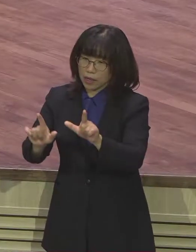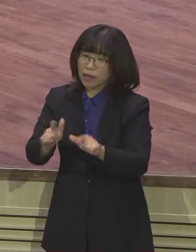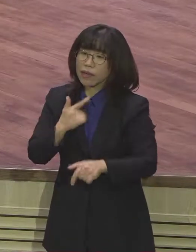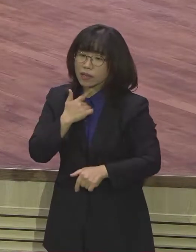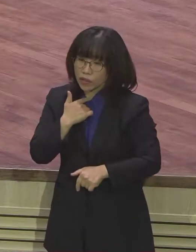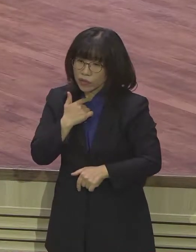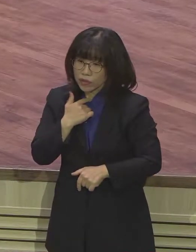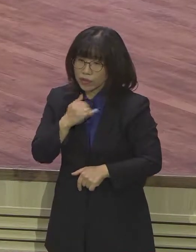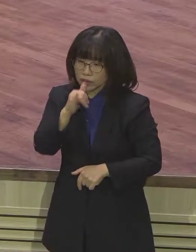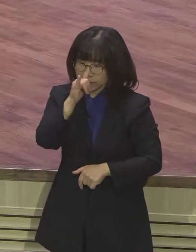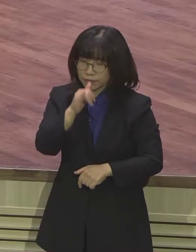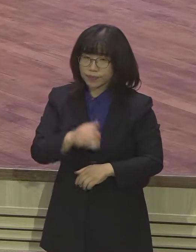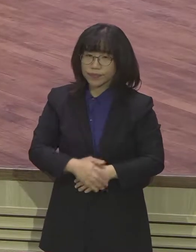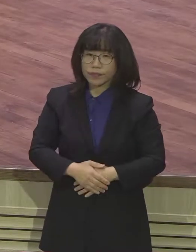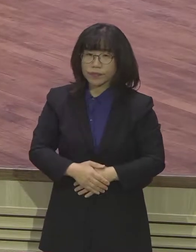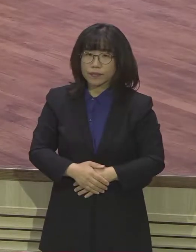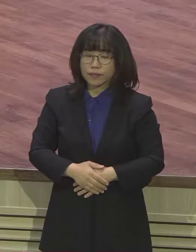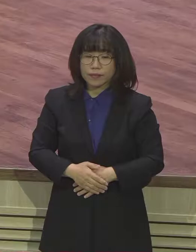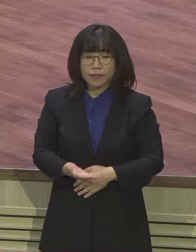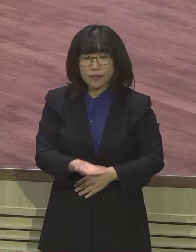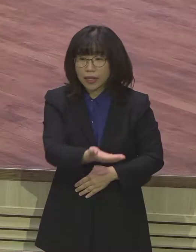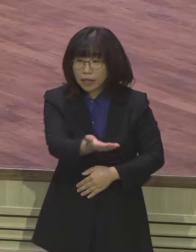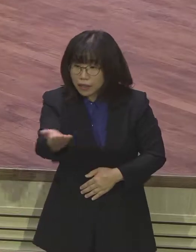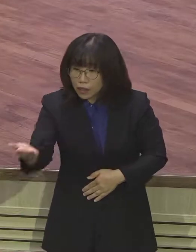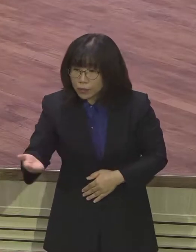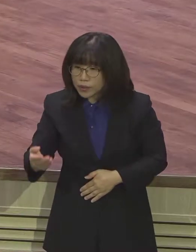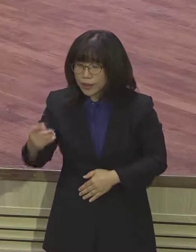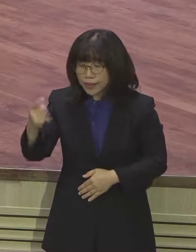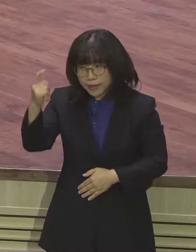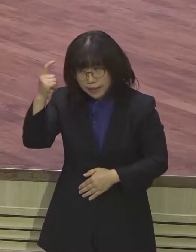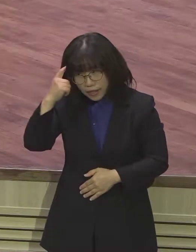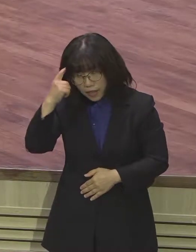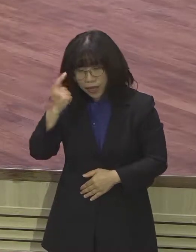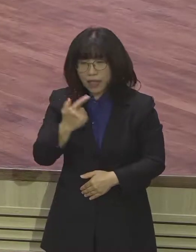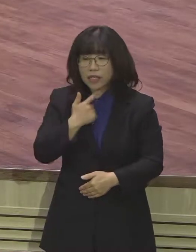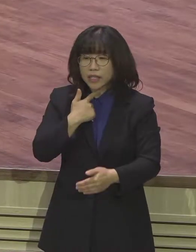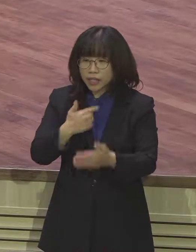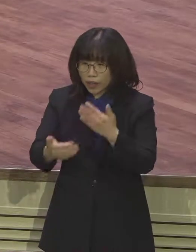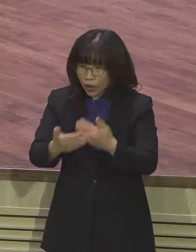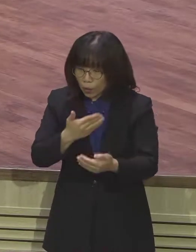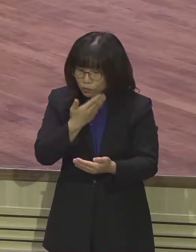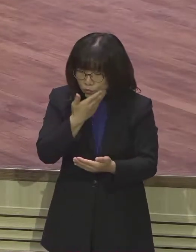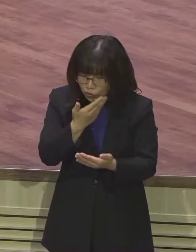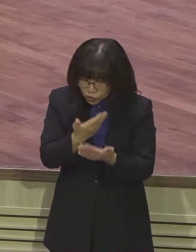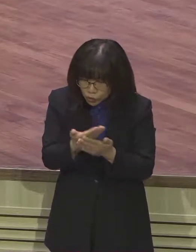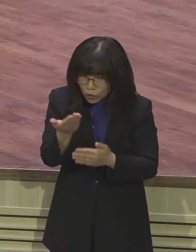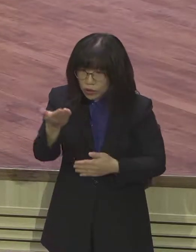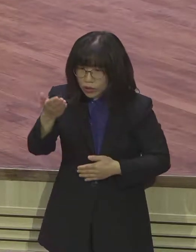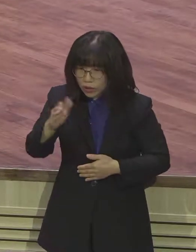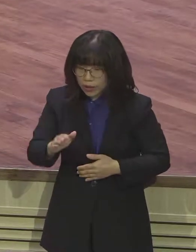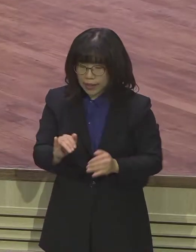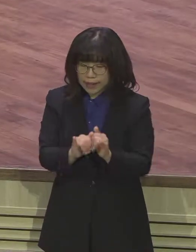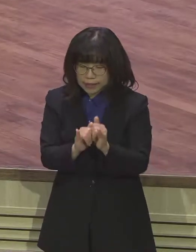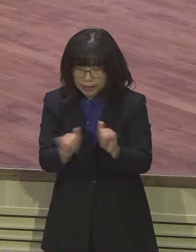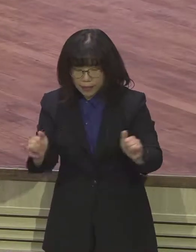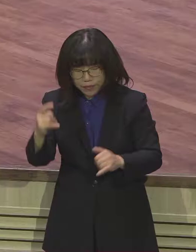사실 우리의 경험도 중요하고 우리의 판단도 필요합니다. 그러나 인간의 눈이나 인간의 판단은 반드시